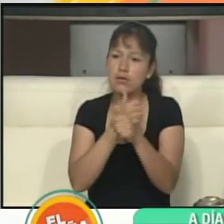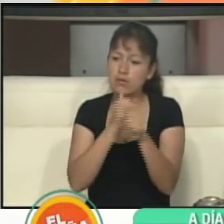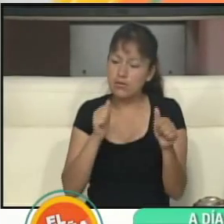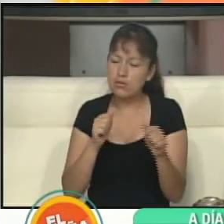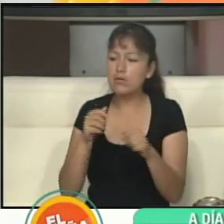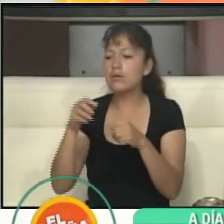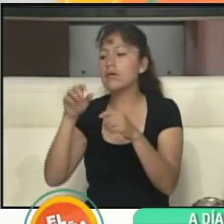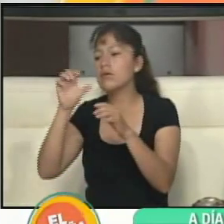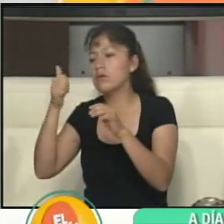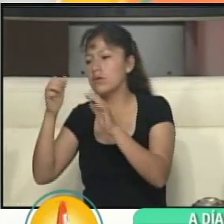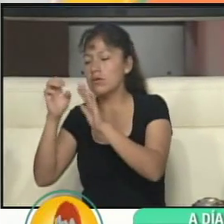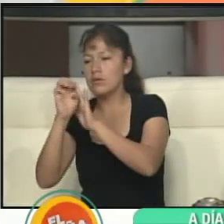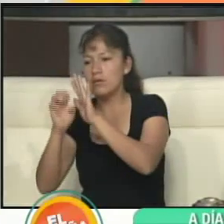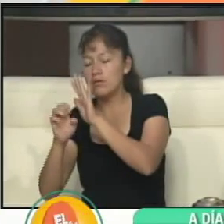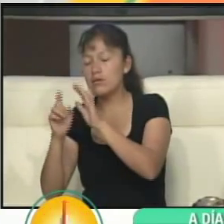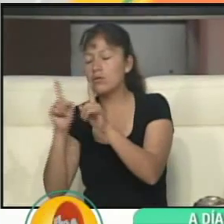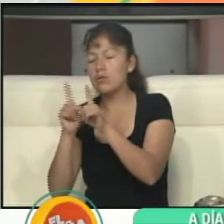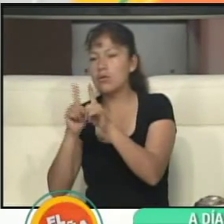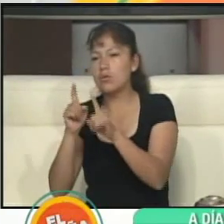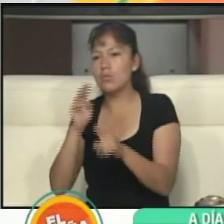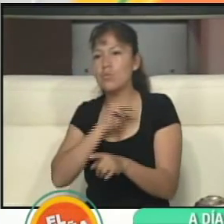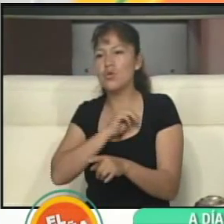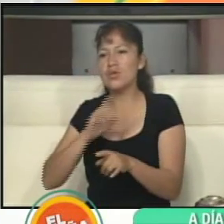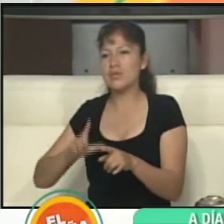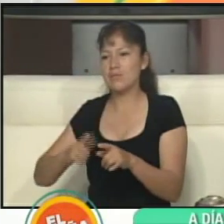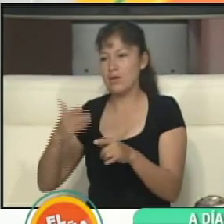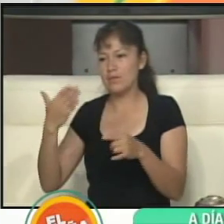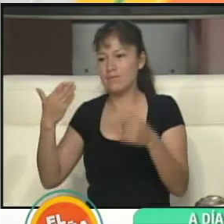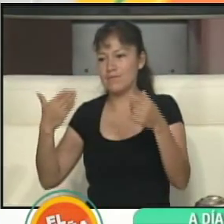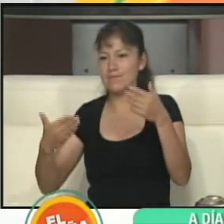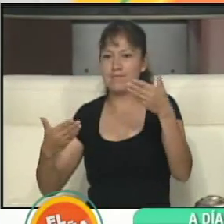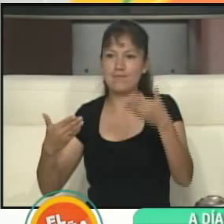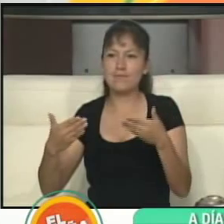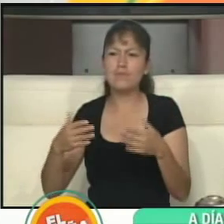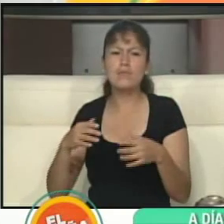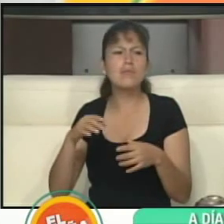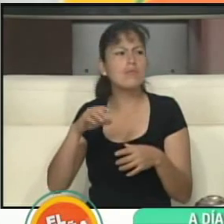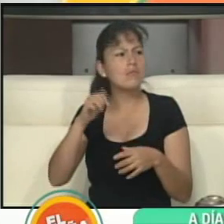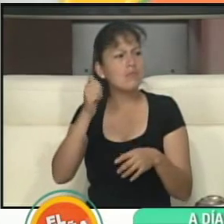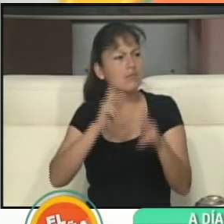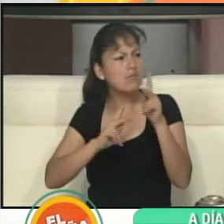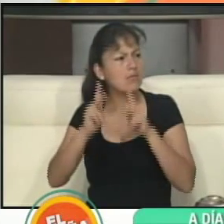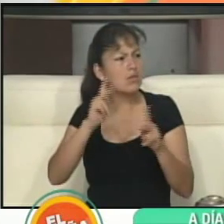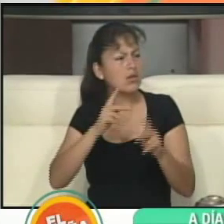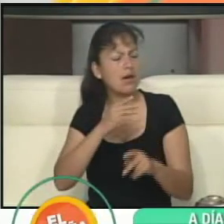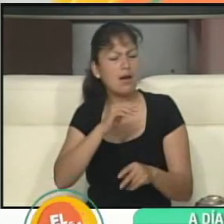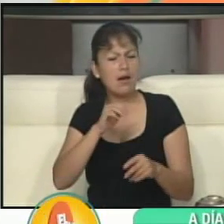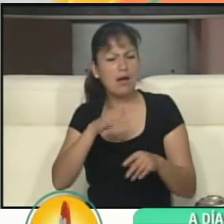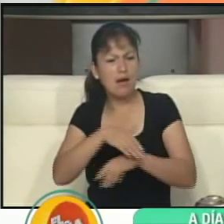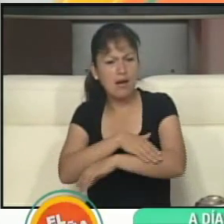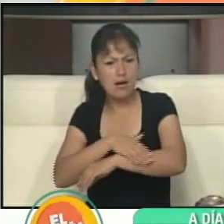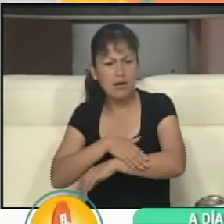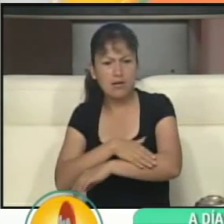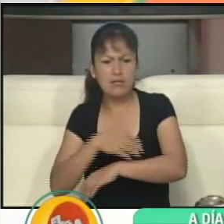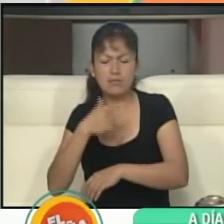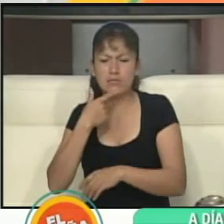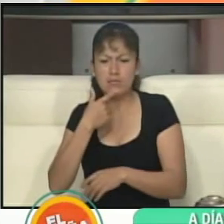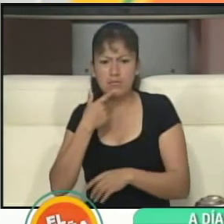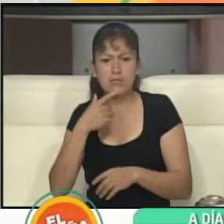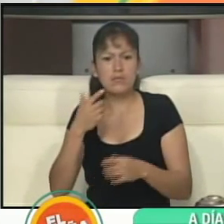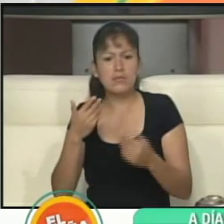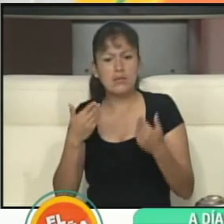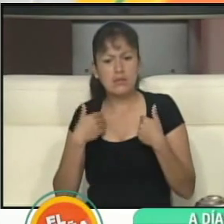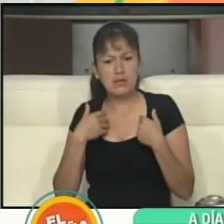orgánica municipal. Bueno, hay mucha gente que en la calle y me ha tocado, que me ha preguntado y me dice ¿Tiene que ver esto con la